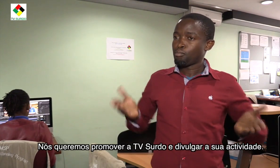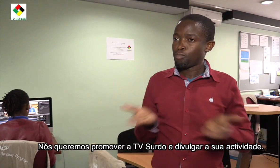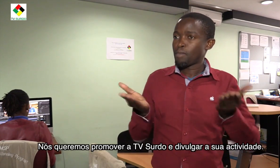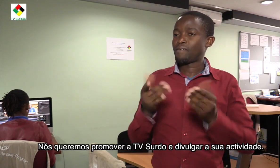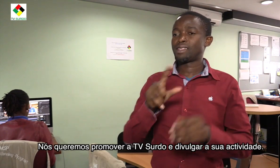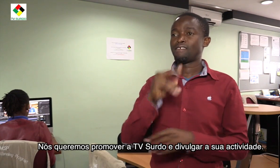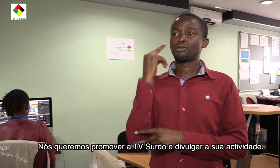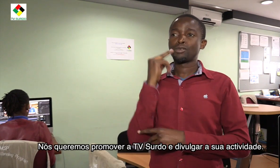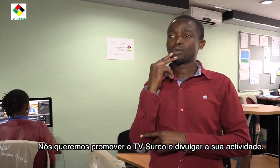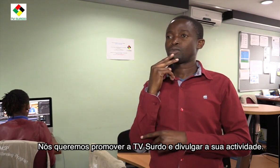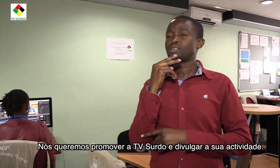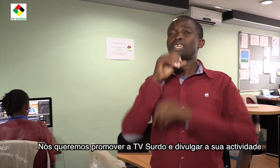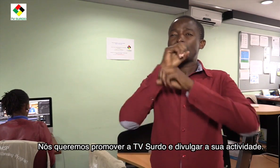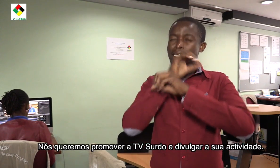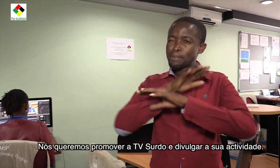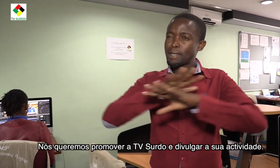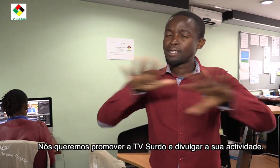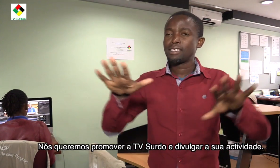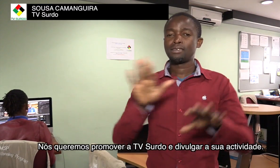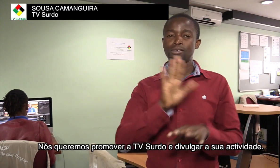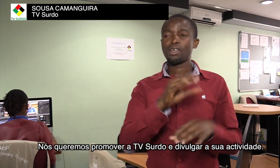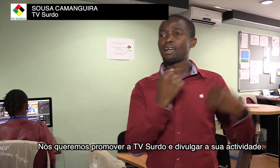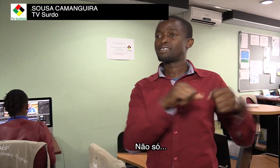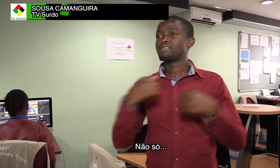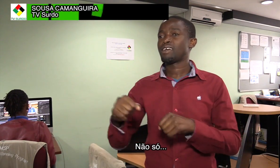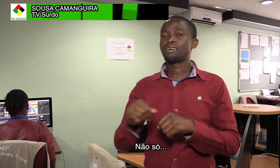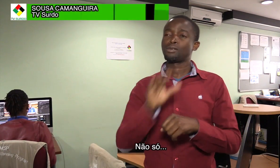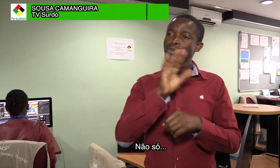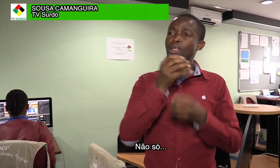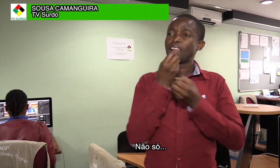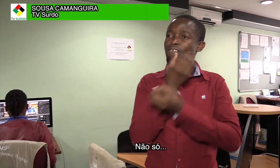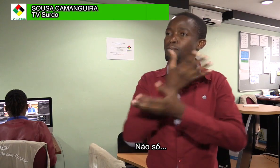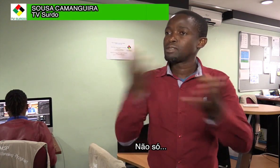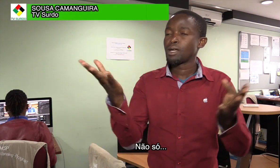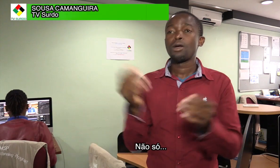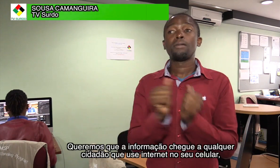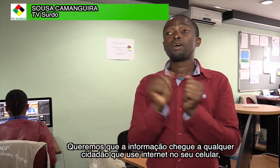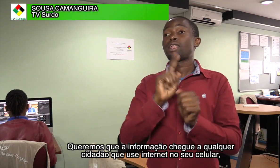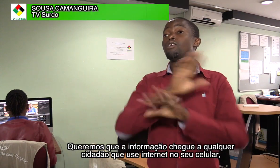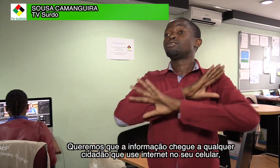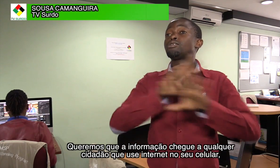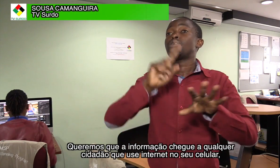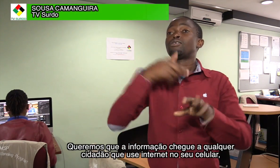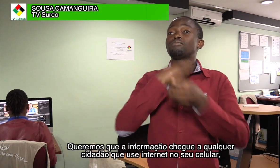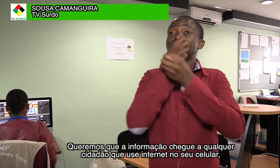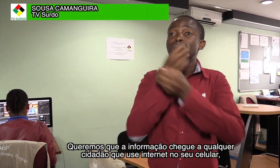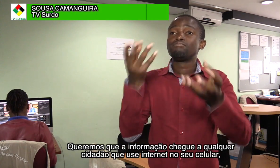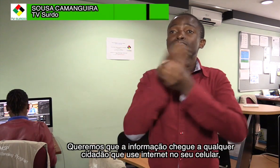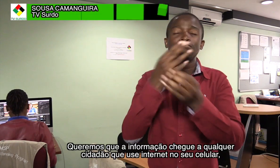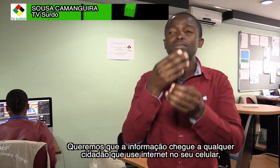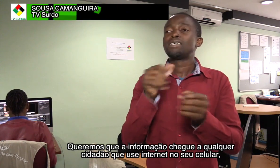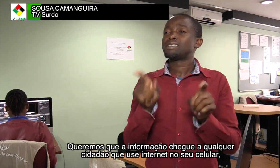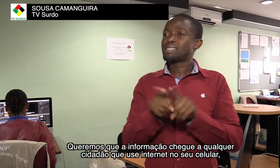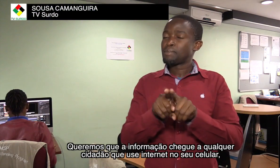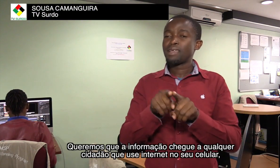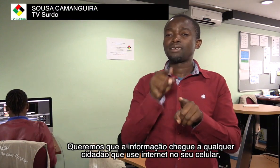Nós queremos promover a TV Surdo e divulgar a sua atividade. Não só. Queremos que